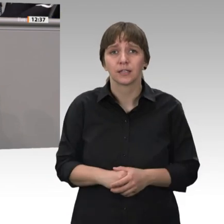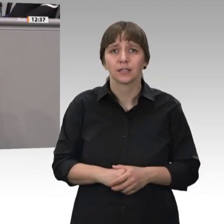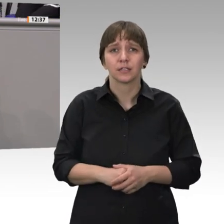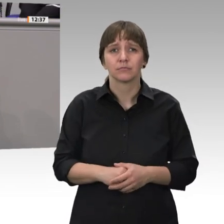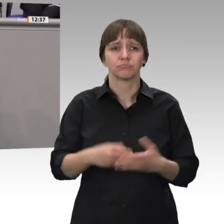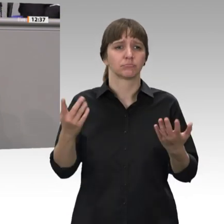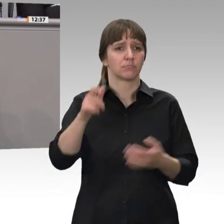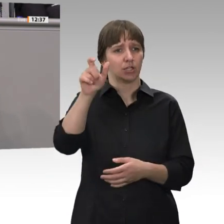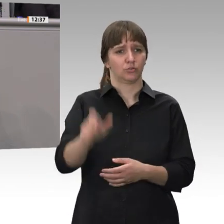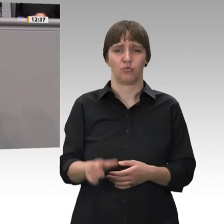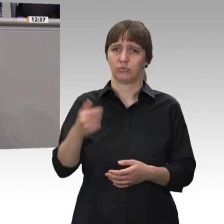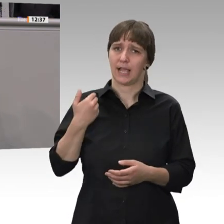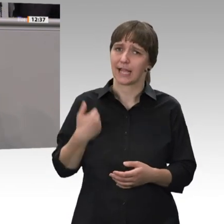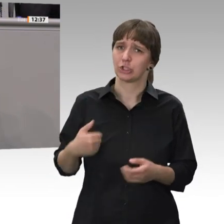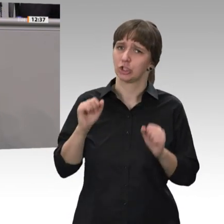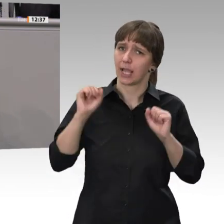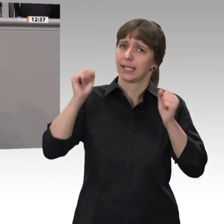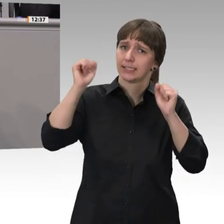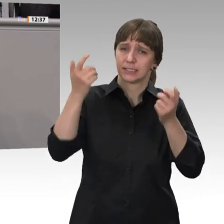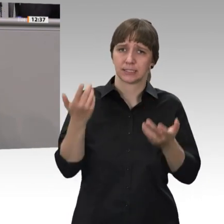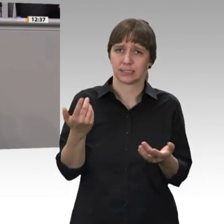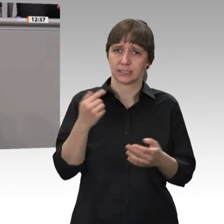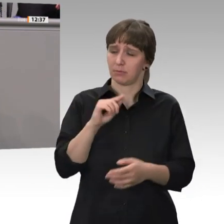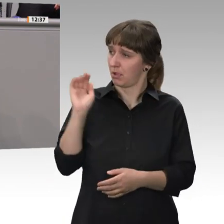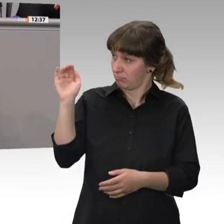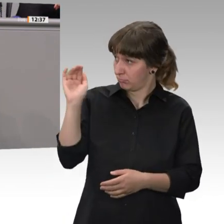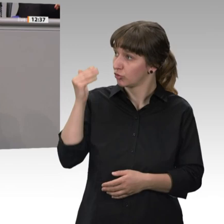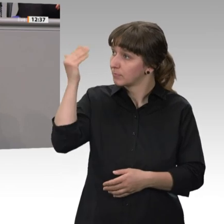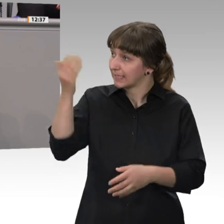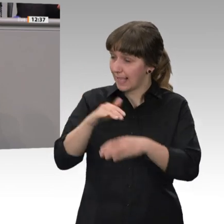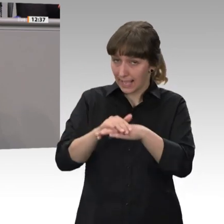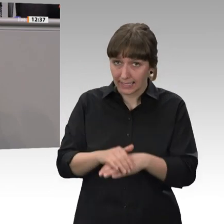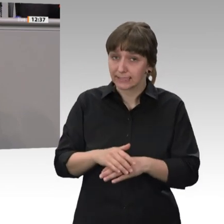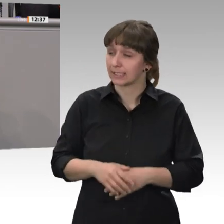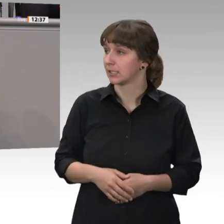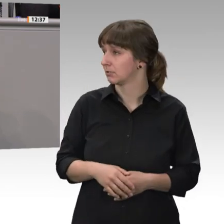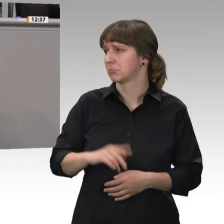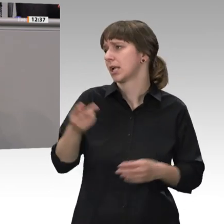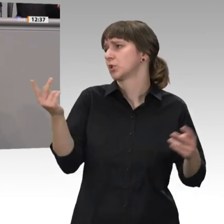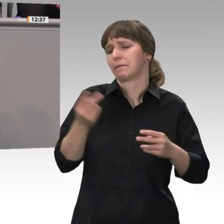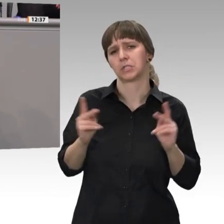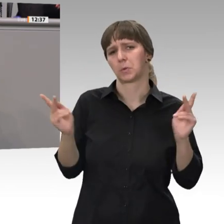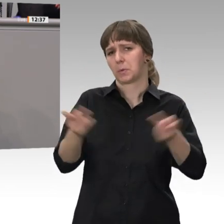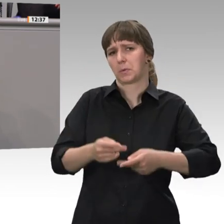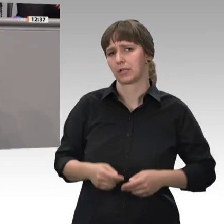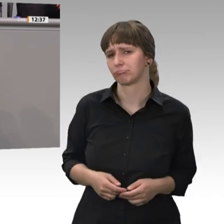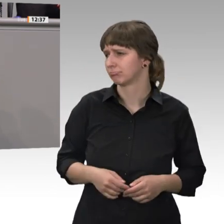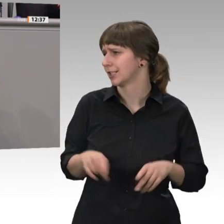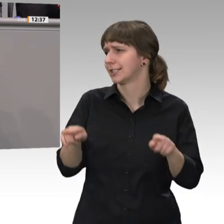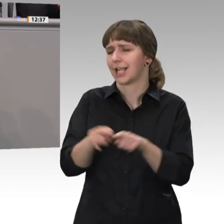jemand, wenn ihm gesagt wird, aber am Schluss, wenn du in den Ruhestand gehst, ist alles Wurst, du wirst gleichgestellt mit anderen, die zum